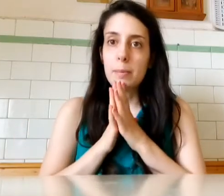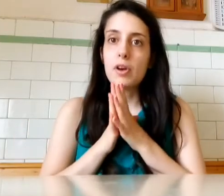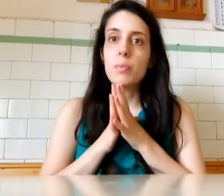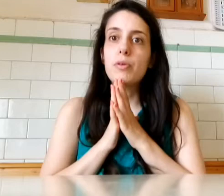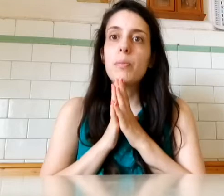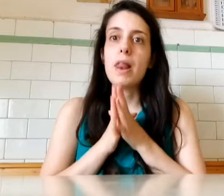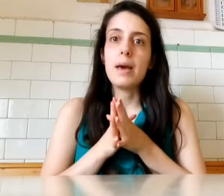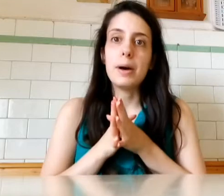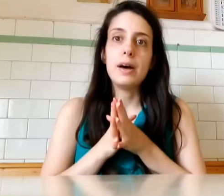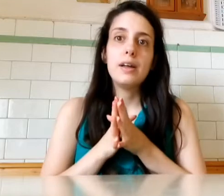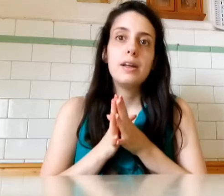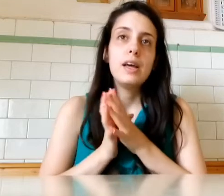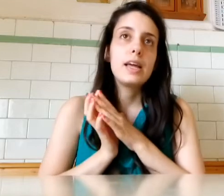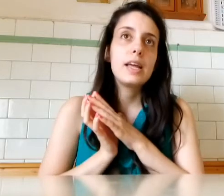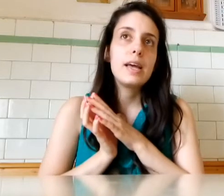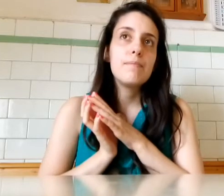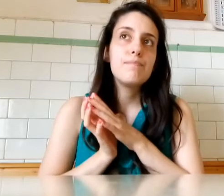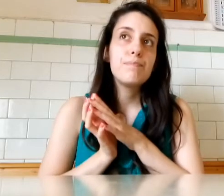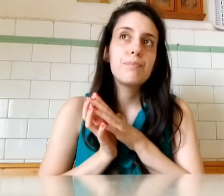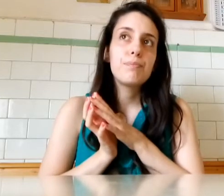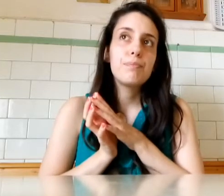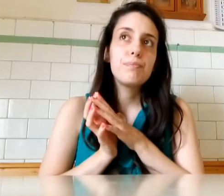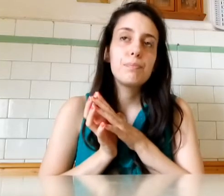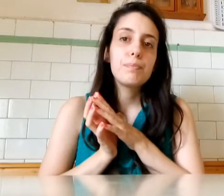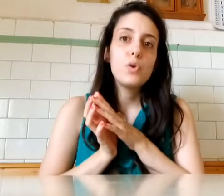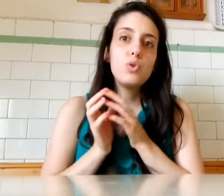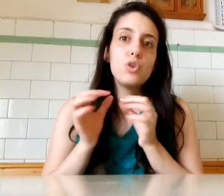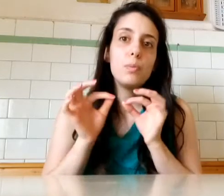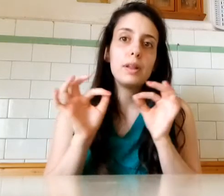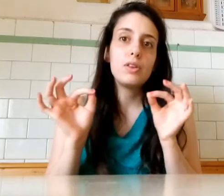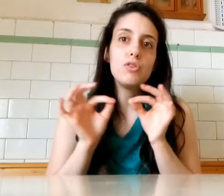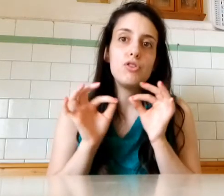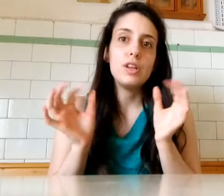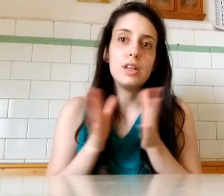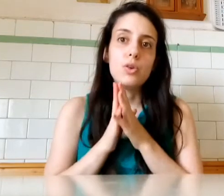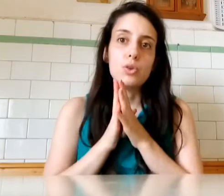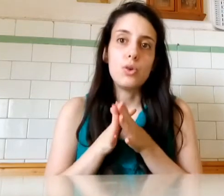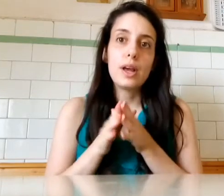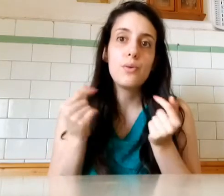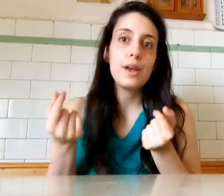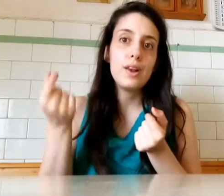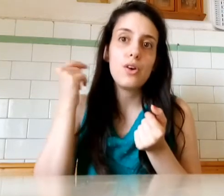Però il problema È che Uso i bastoncini di cotone Quello